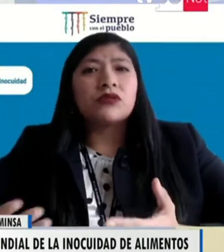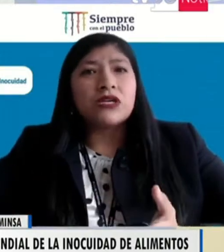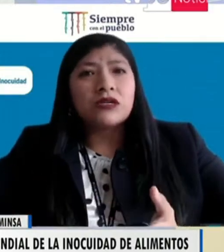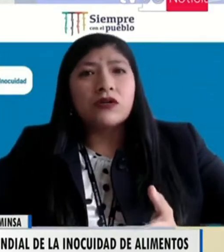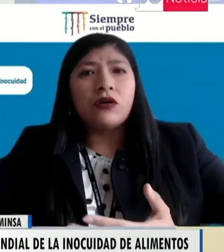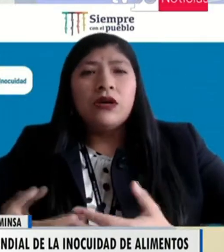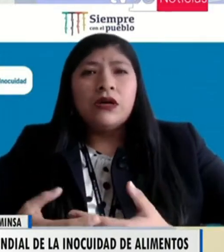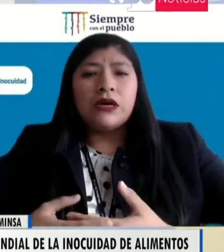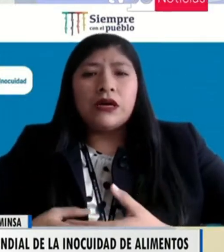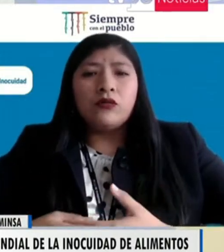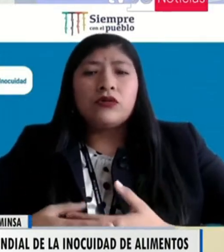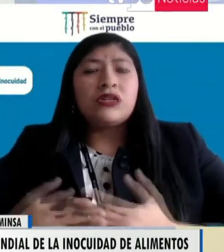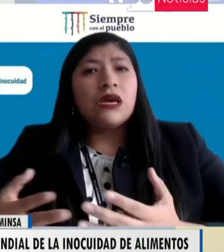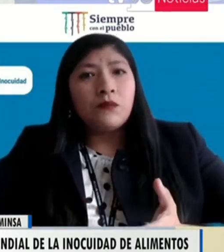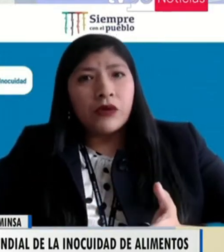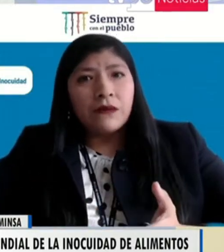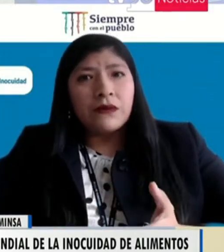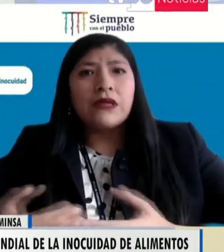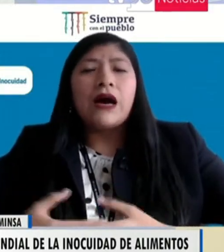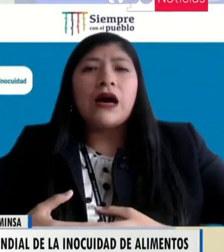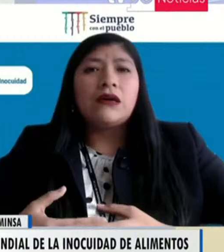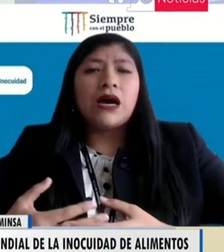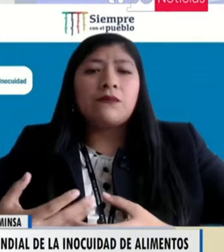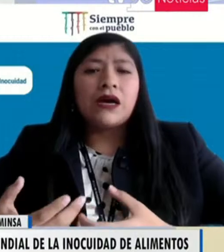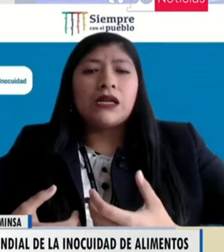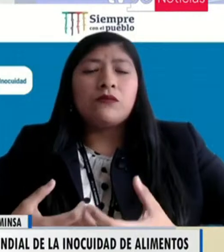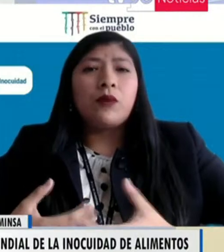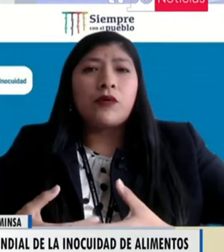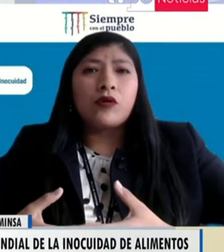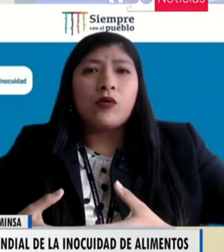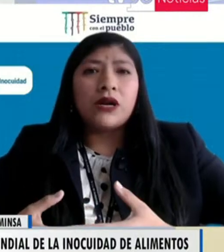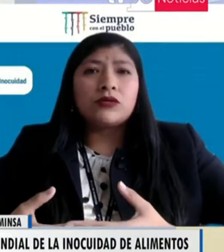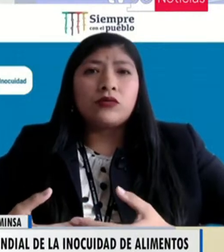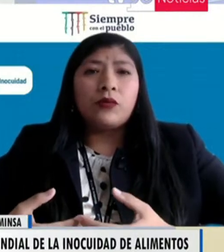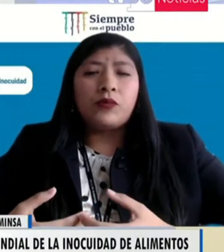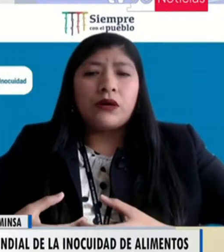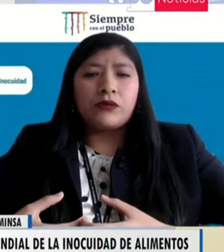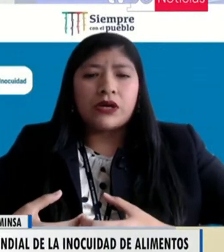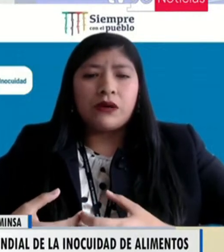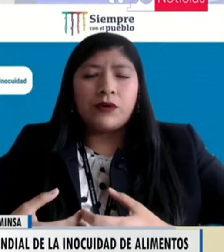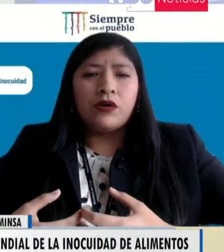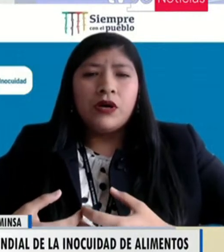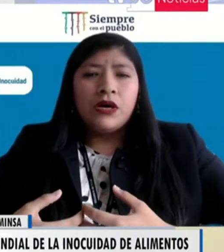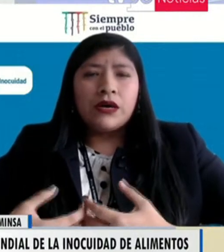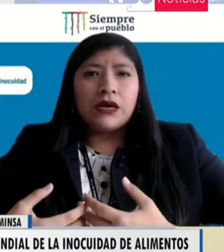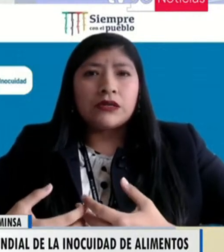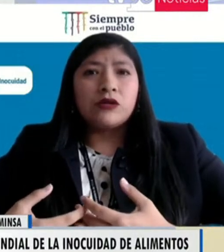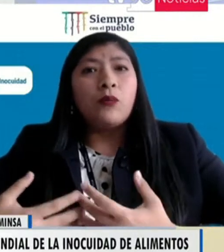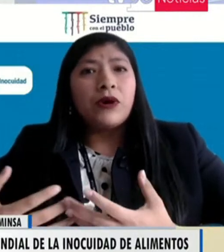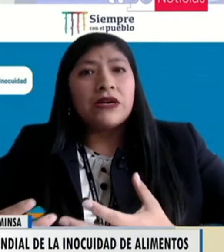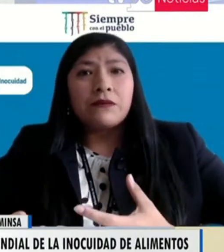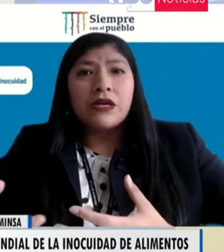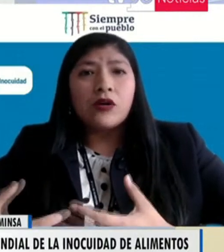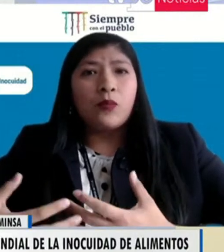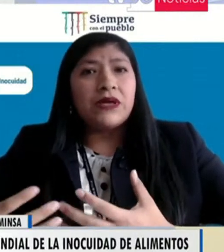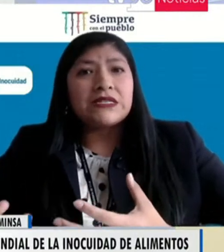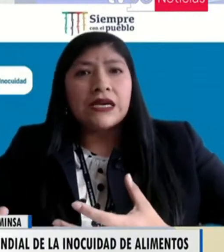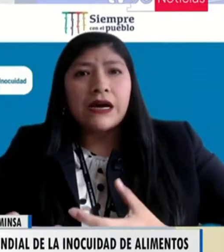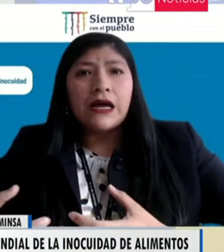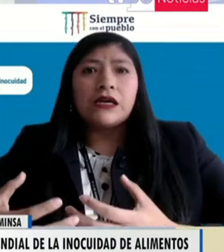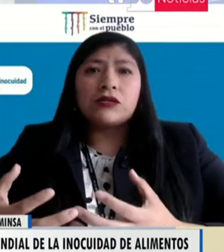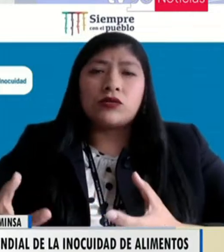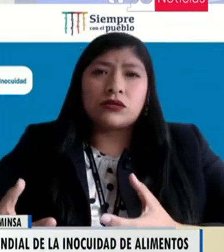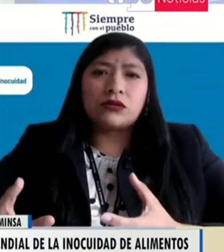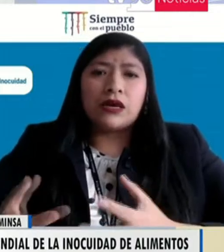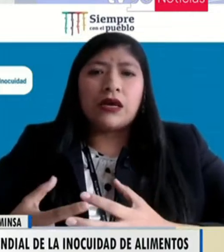también tiene un proceso, un tiempo de vida. Hay mecanismos por los cuales uno puede, por ejemplo, los puede hervir, los